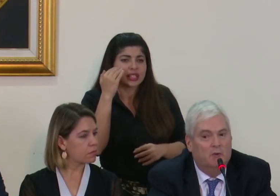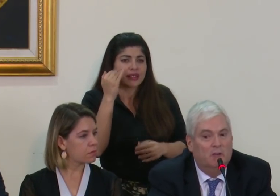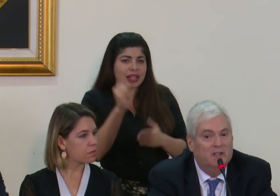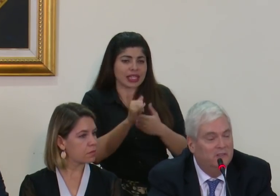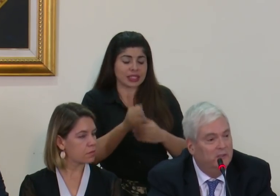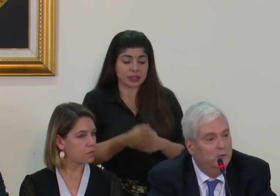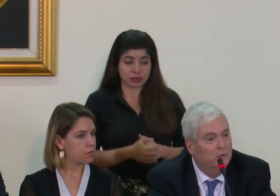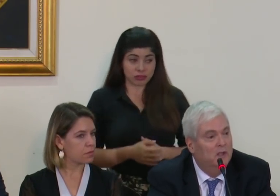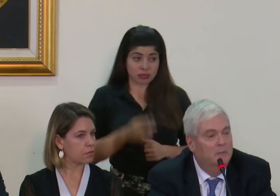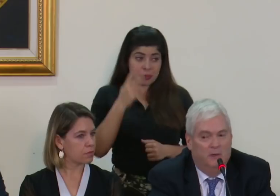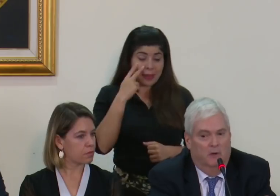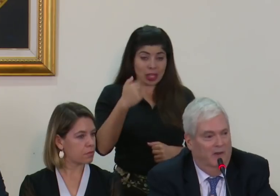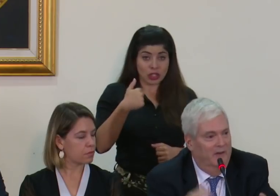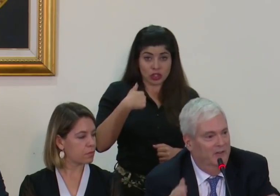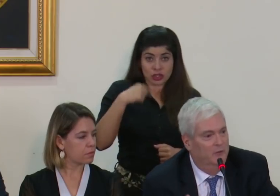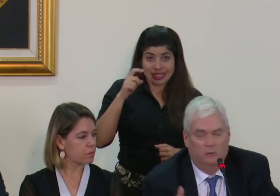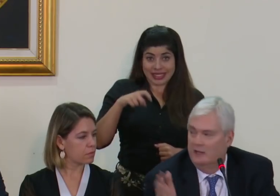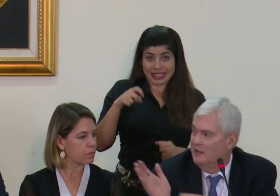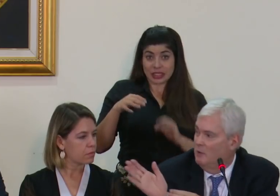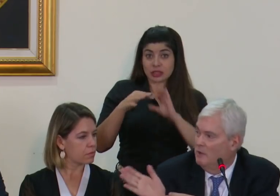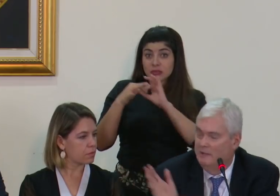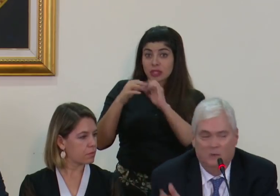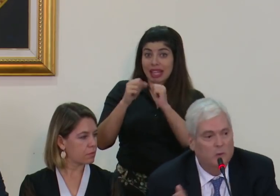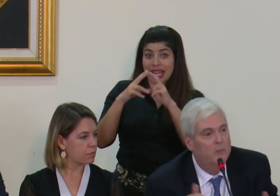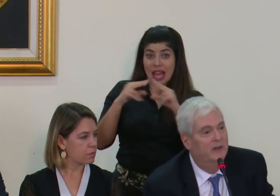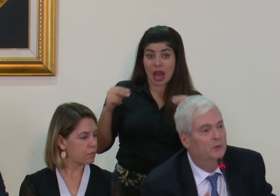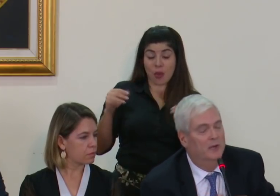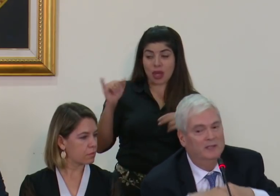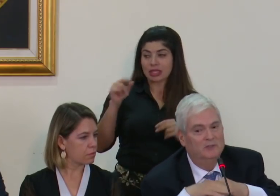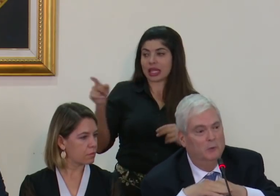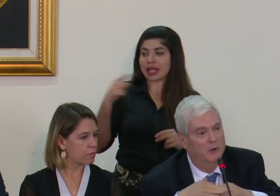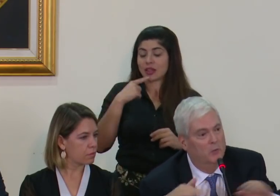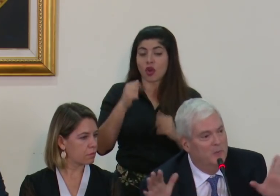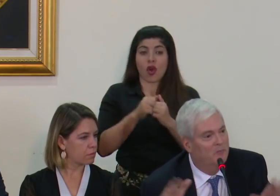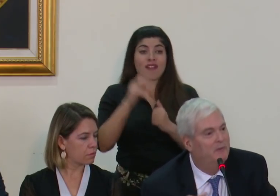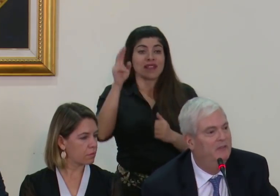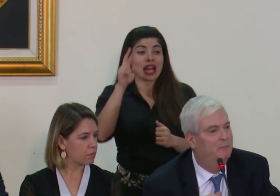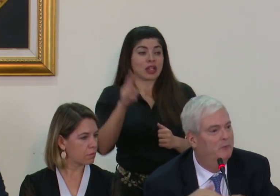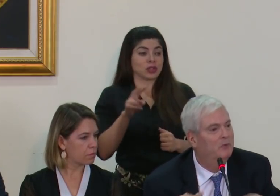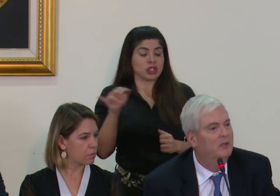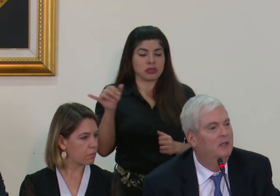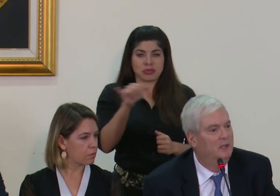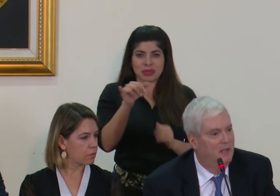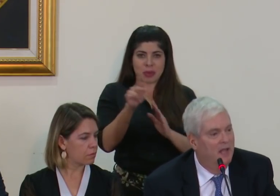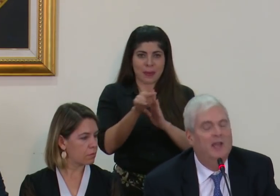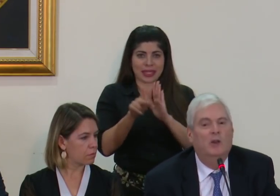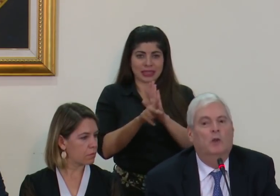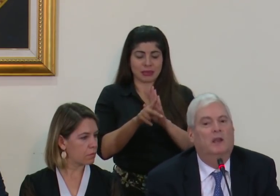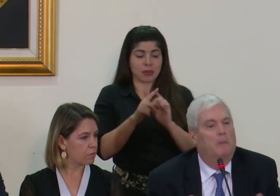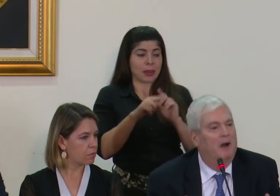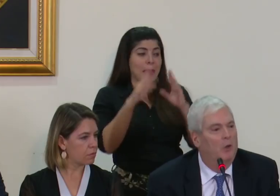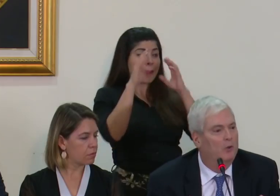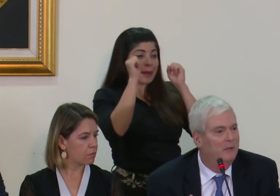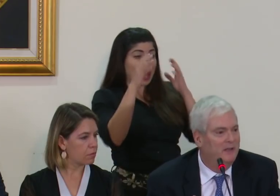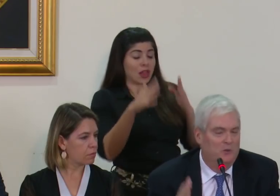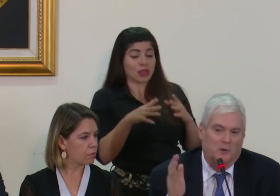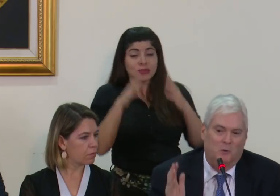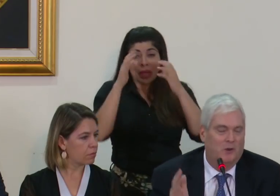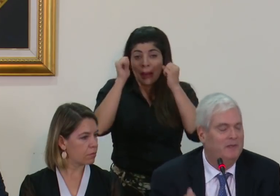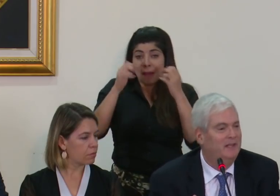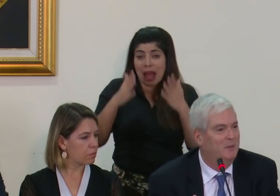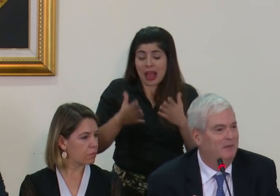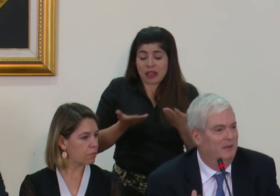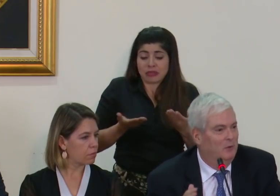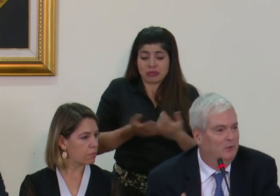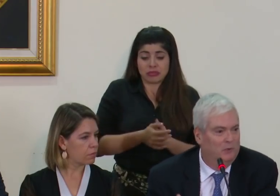mire yo necesito bueno la relación con Nicaragua ya dijo y con Venezuela sobre los mismos principios y lo del embajador mire yo